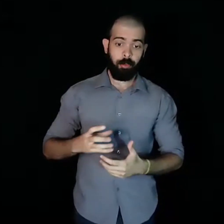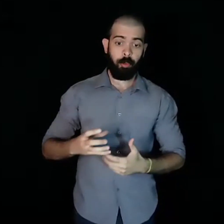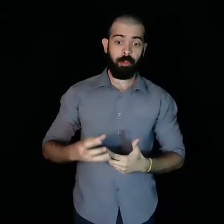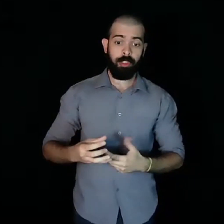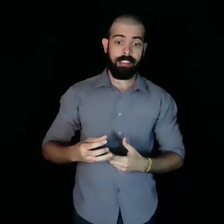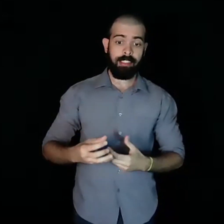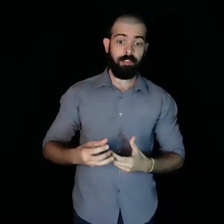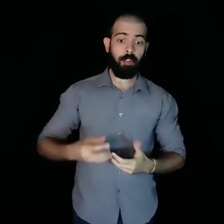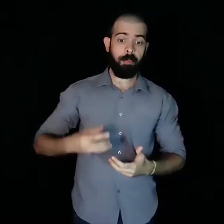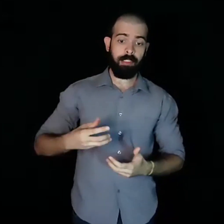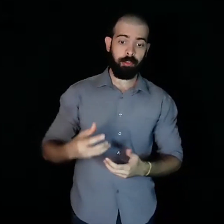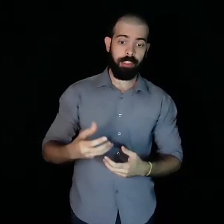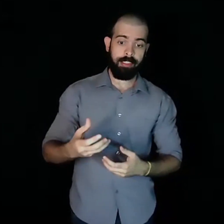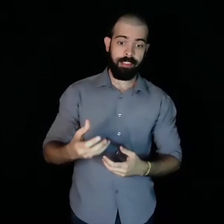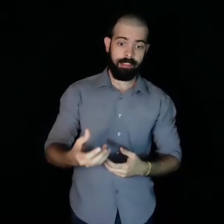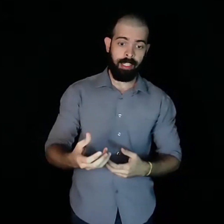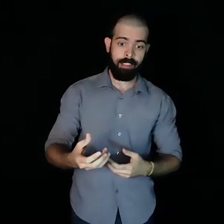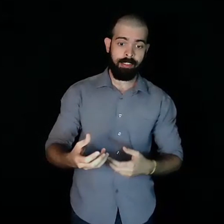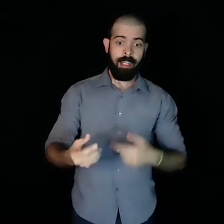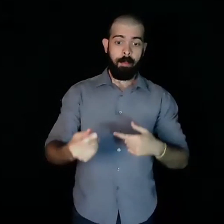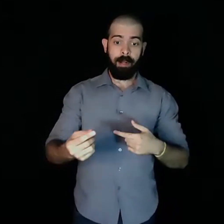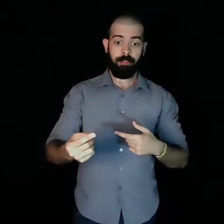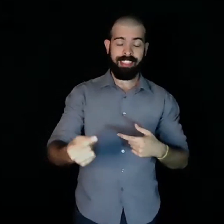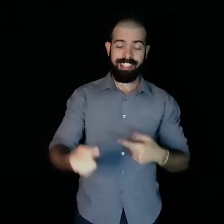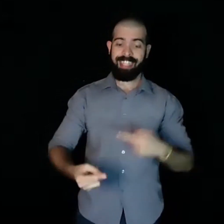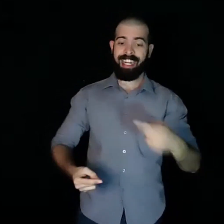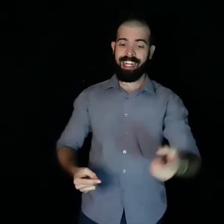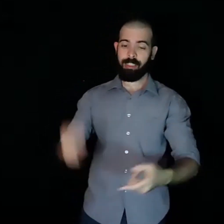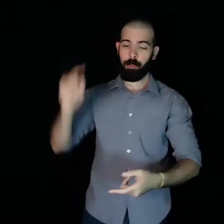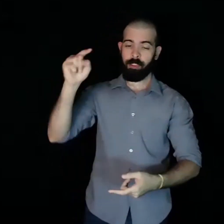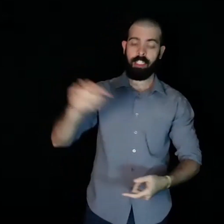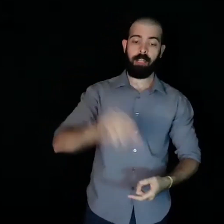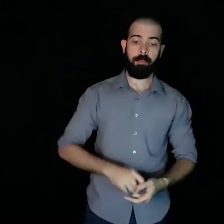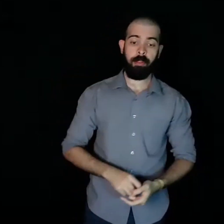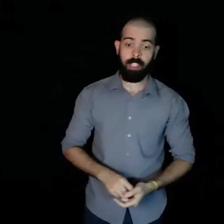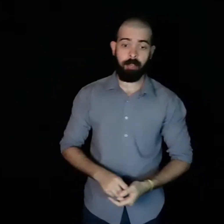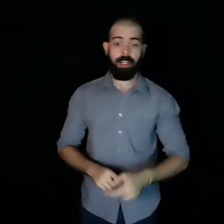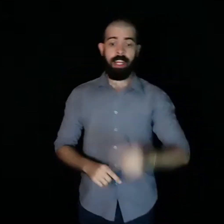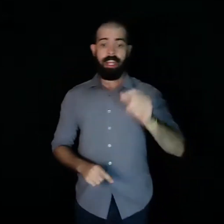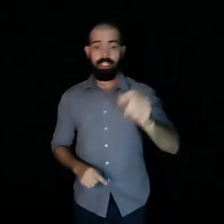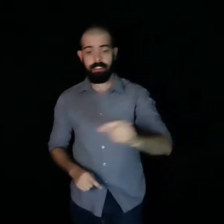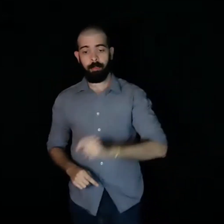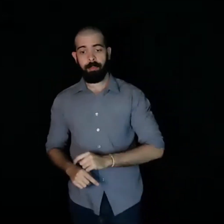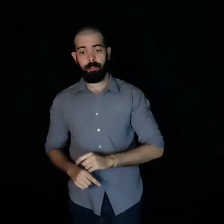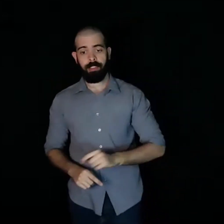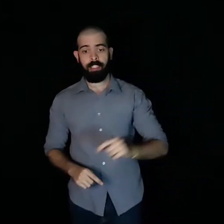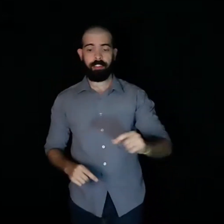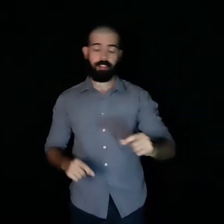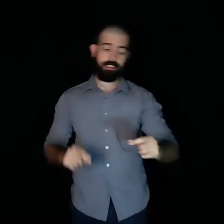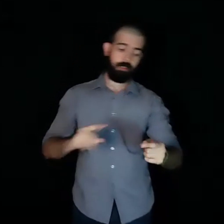com todas as informações necessárias para você ter aquela resposta naquele primeiro tempo. É esse seu primeiro gesto que vai dizer qual